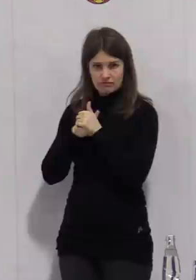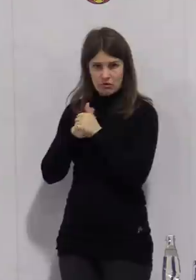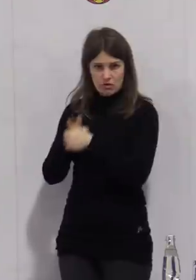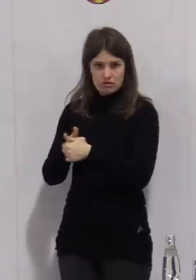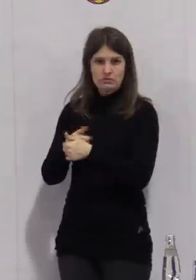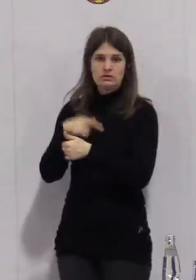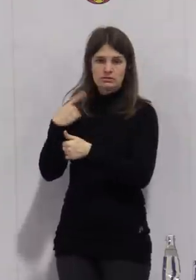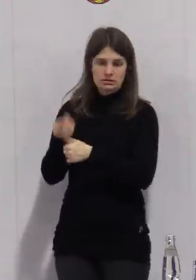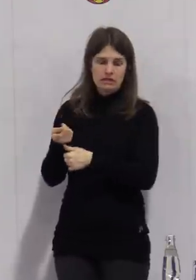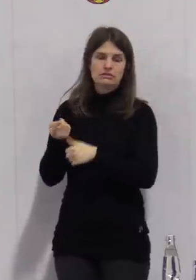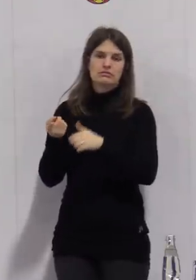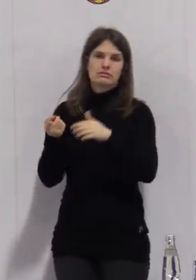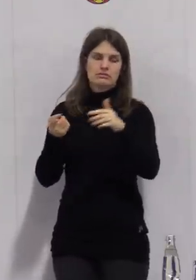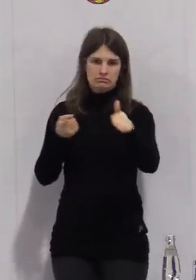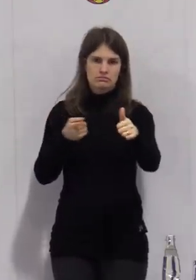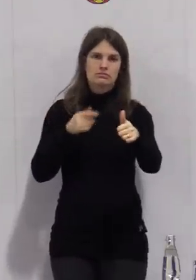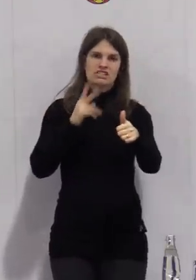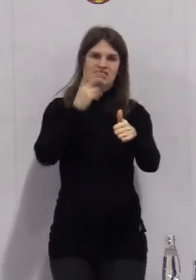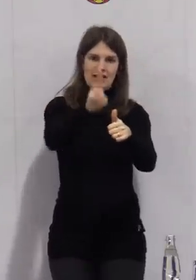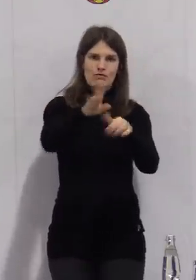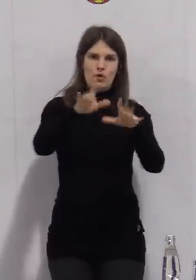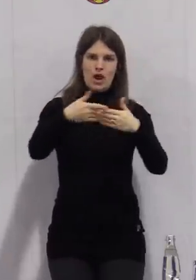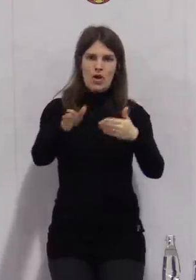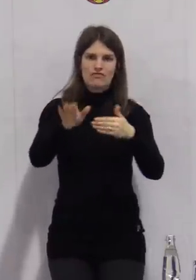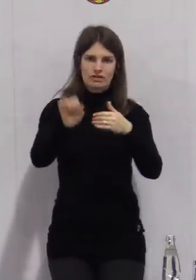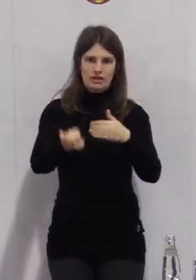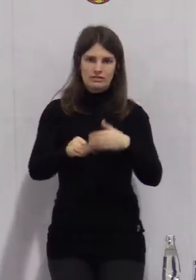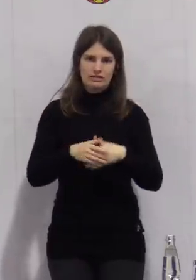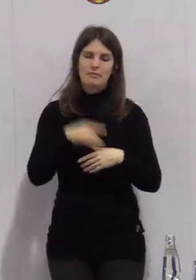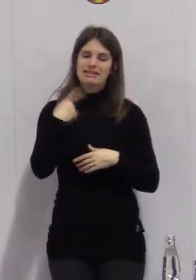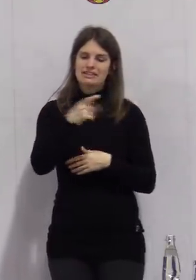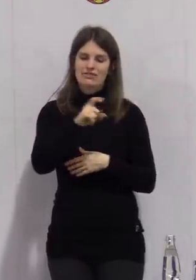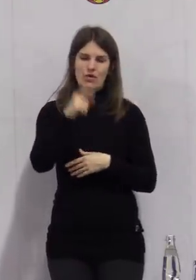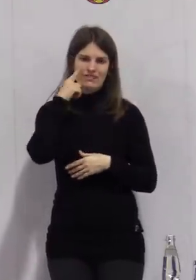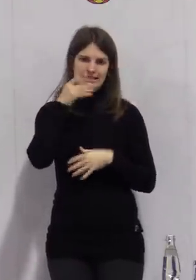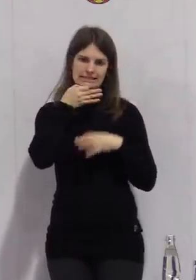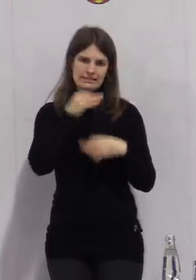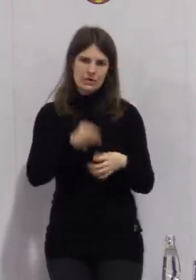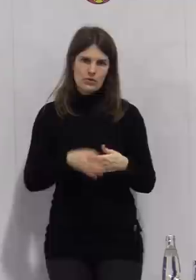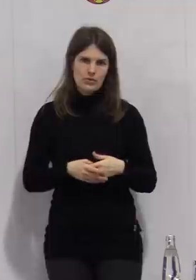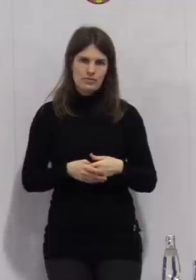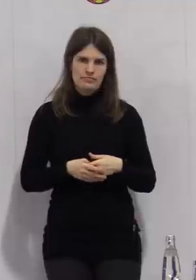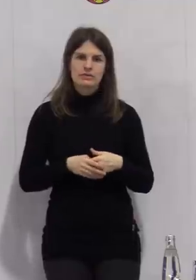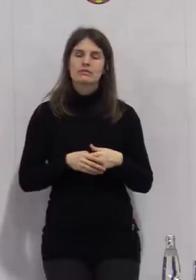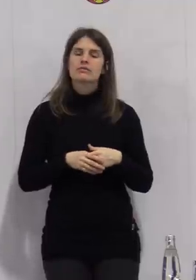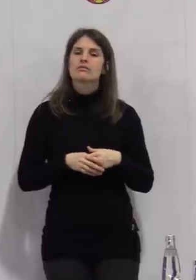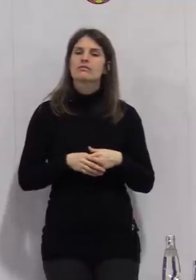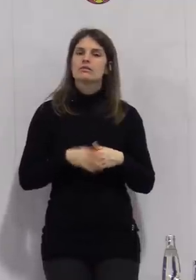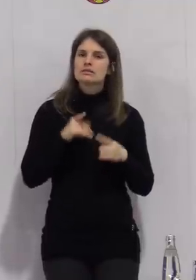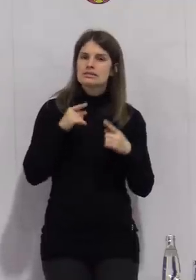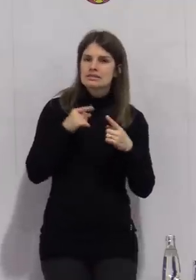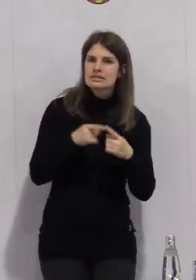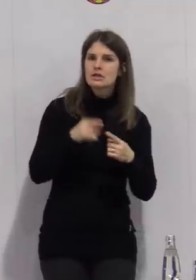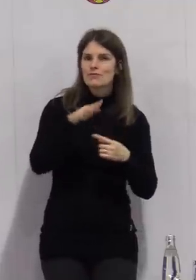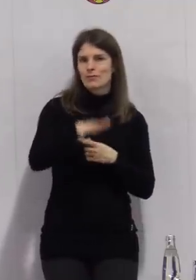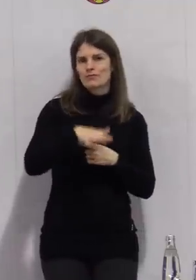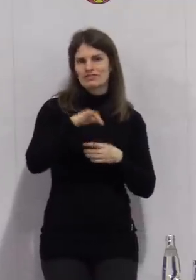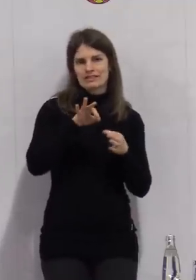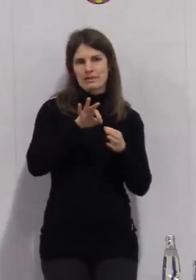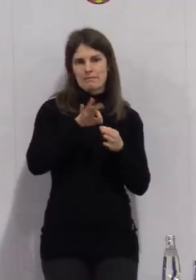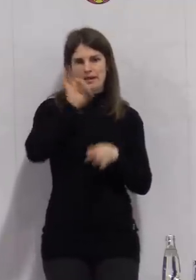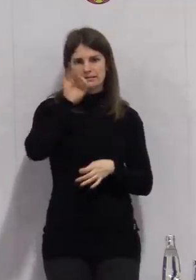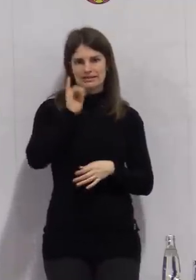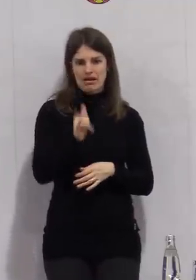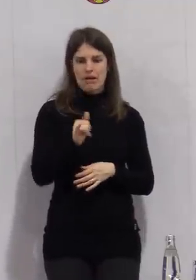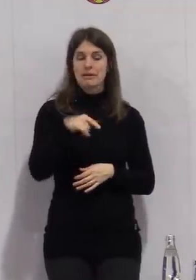Beginn 15. März. wir werden am nächsten Mittwoch dann die endgültige Entscheidung haben, ob wir